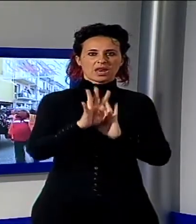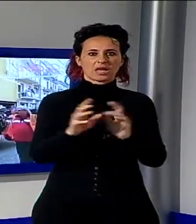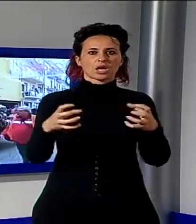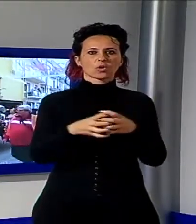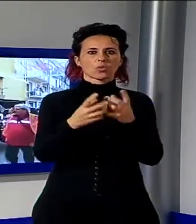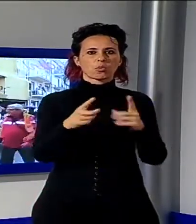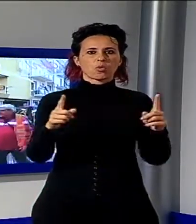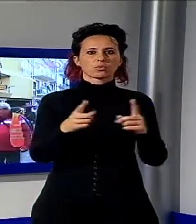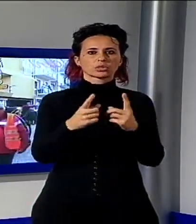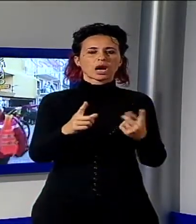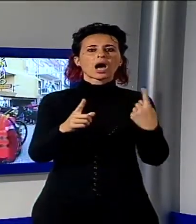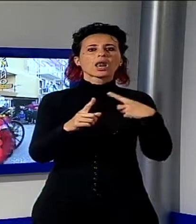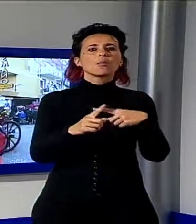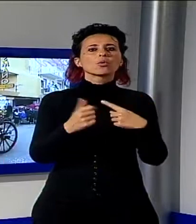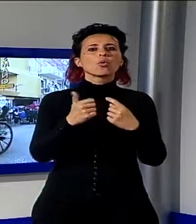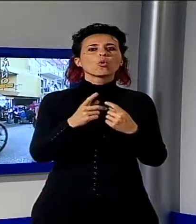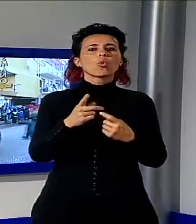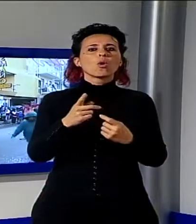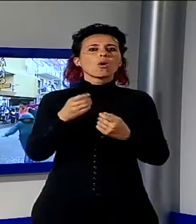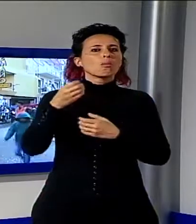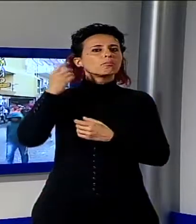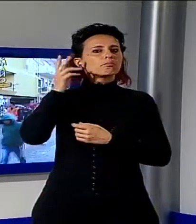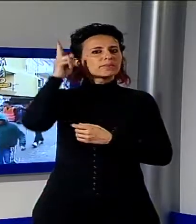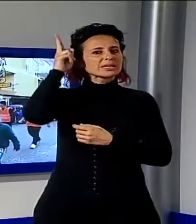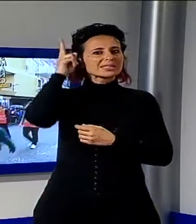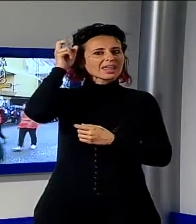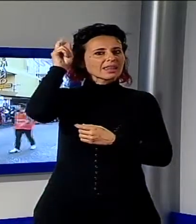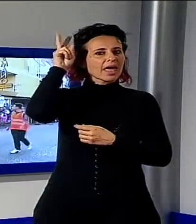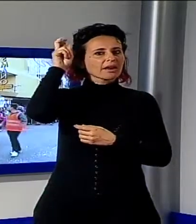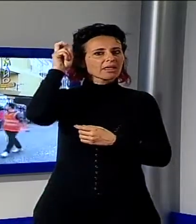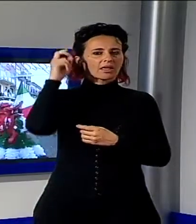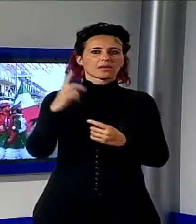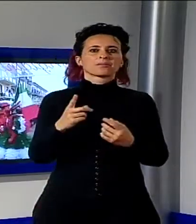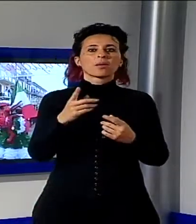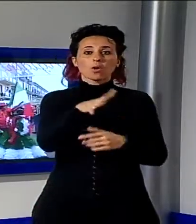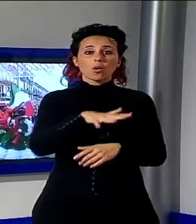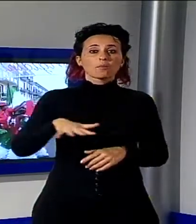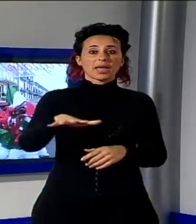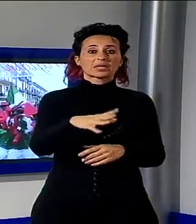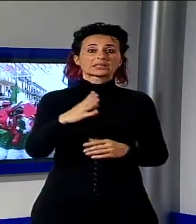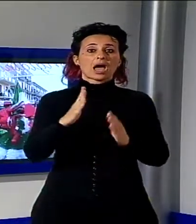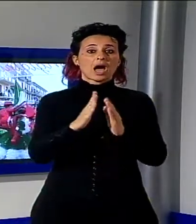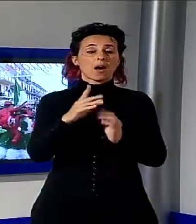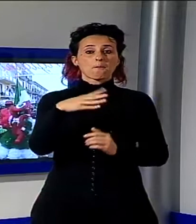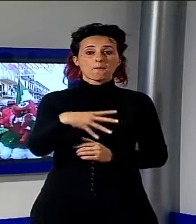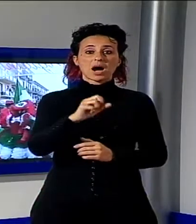bersaglieri della Fanfara degli Alpini e alle 11 in Piazza Mazzini la messa anche con l'arcivescovo Italo